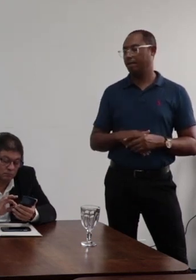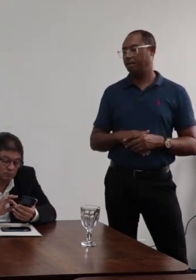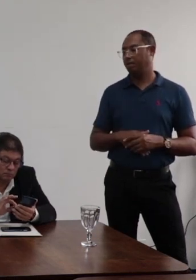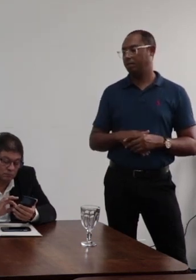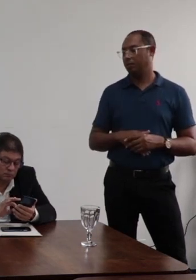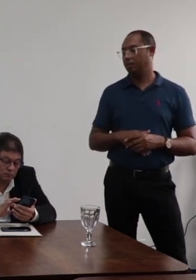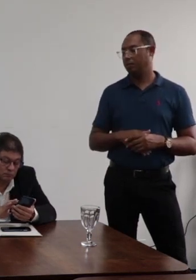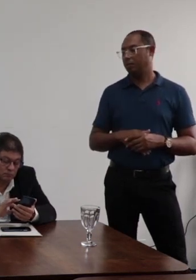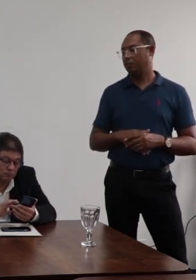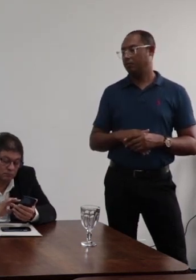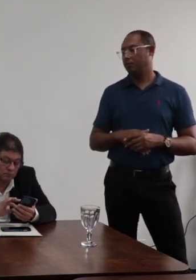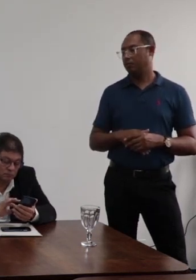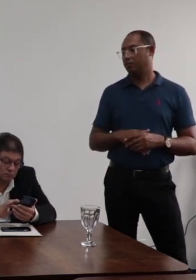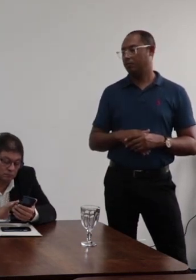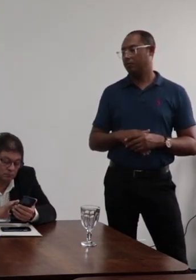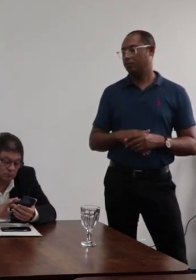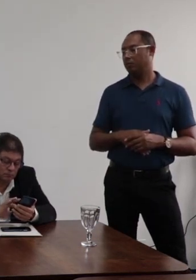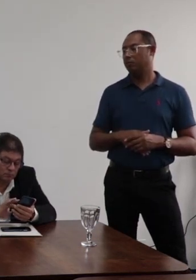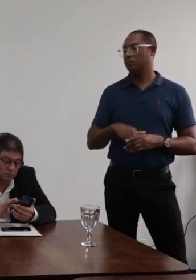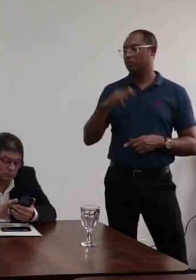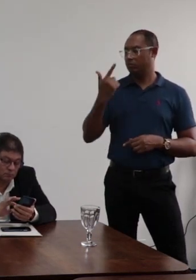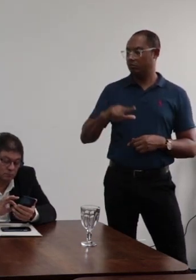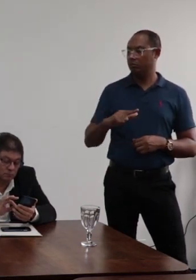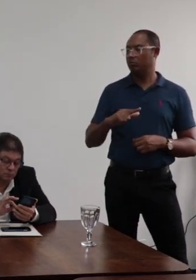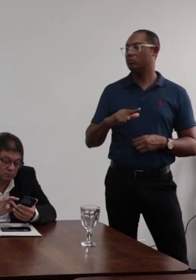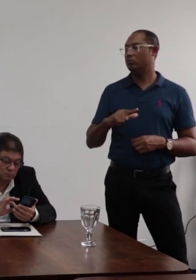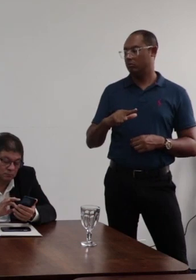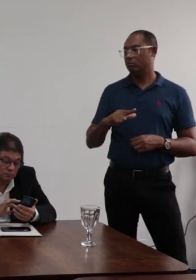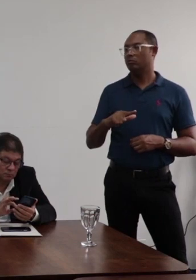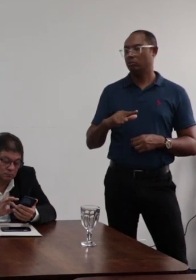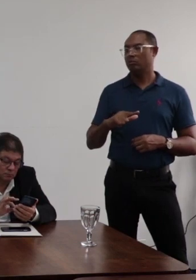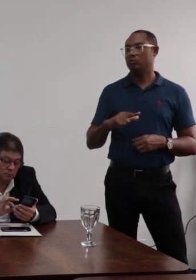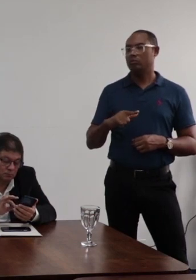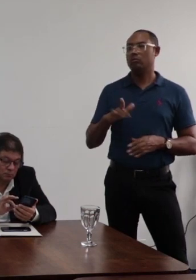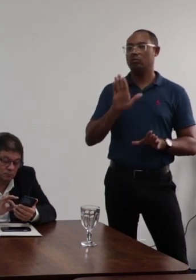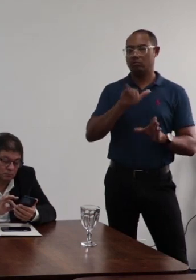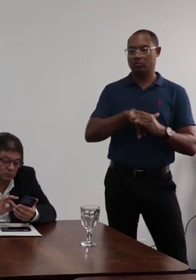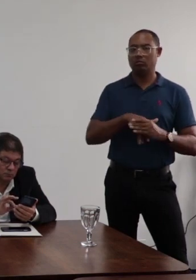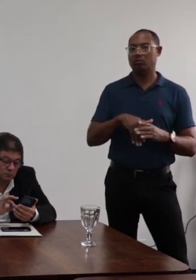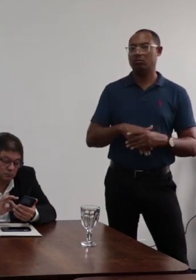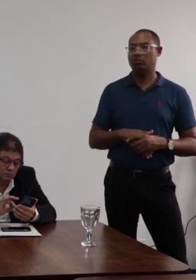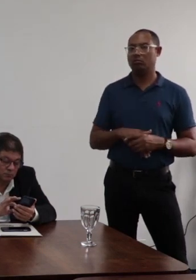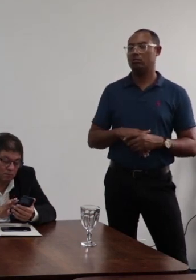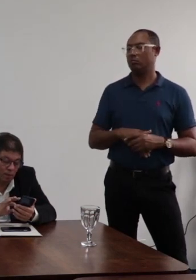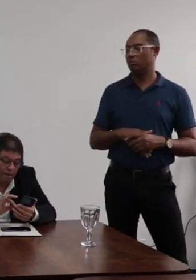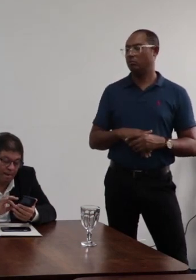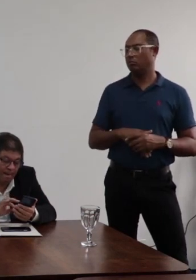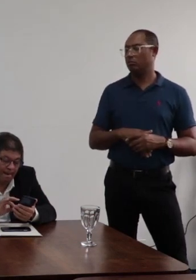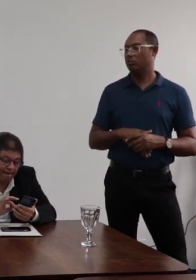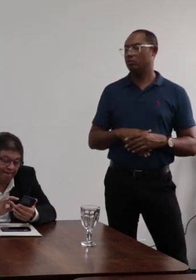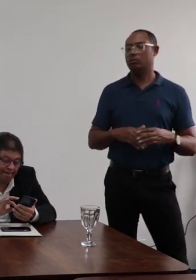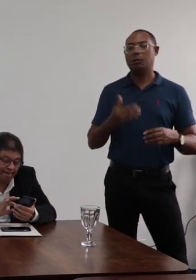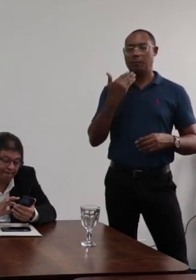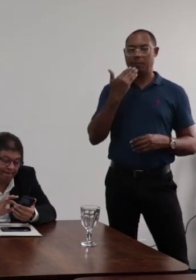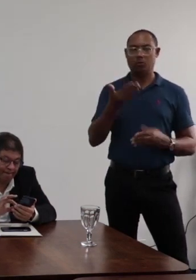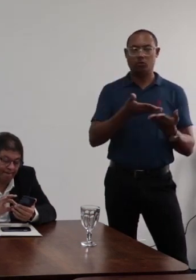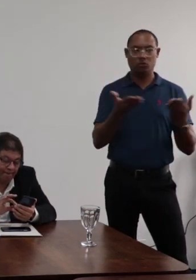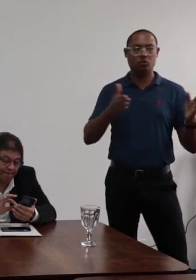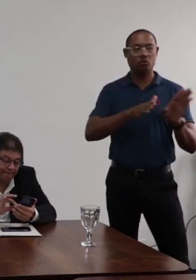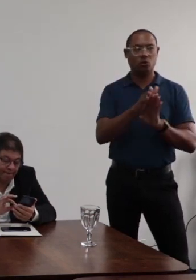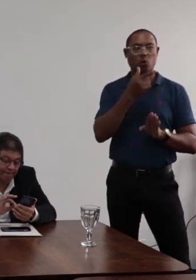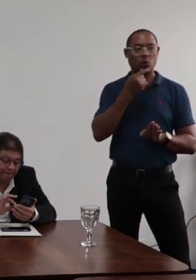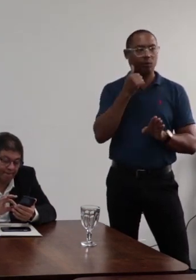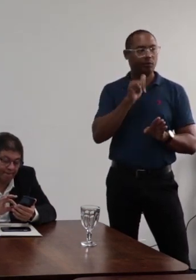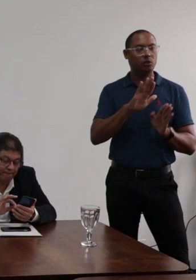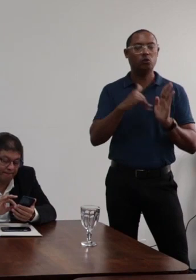e, portanto, vou repetir meus procedimentos de votação. Nós vamos, inicialmente, solicitar que